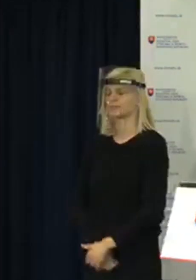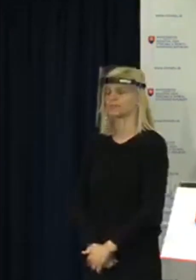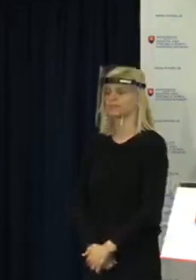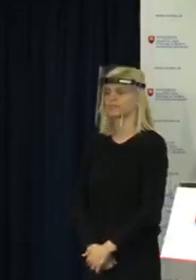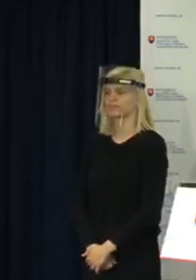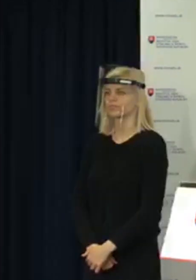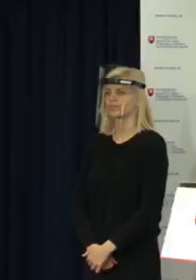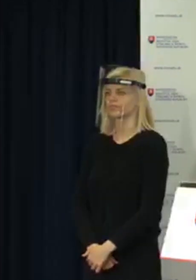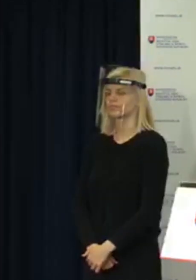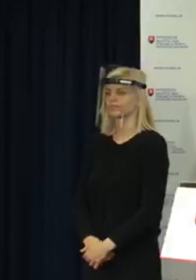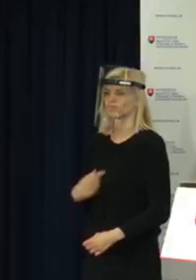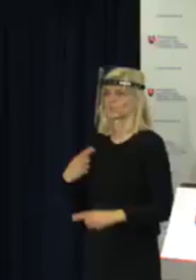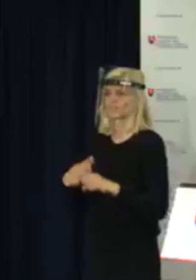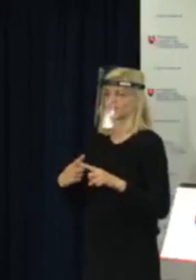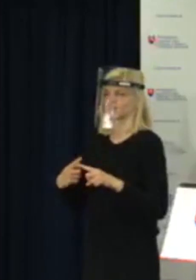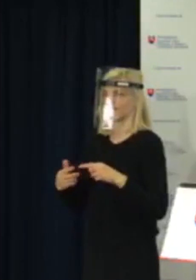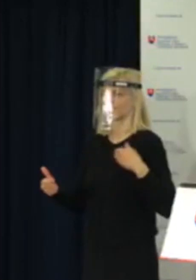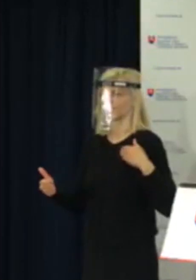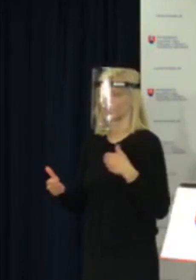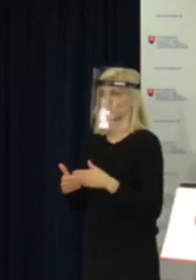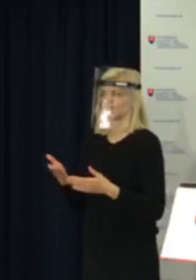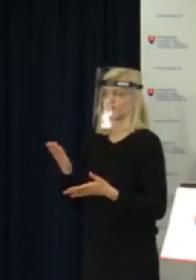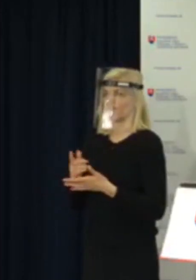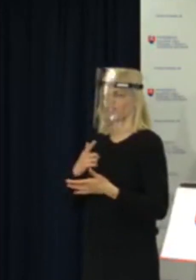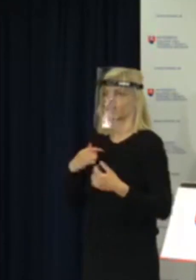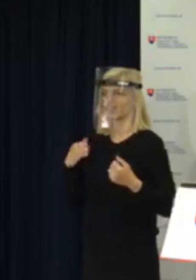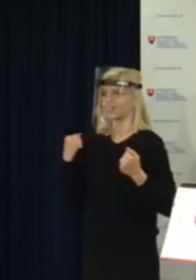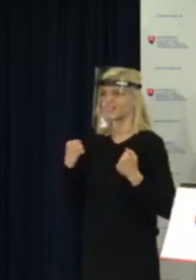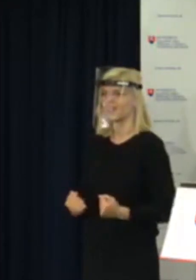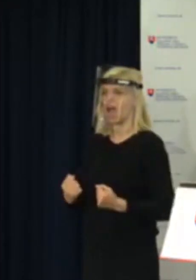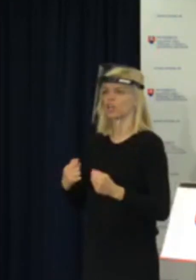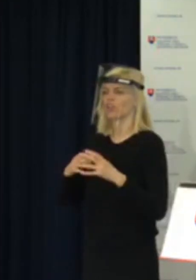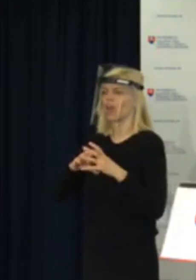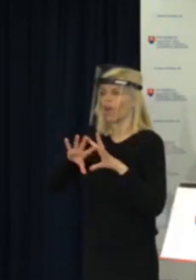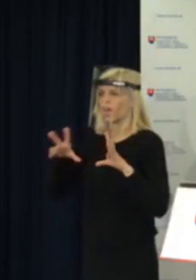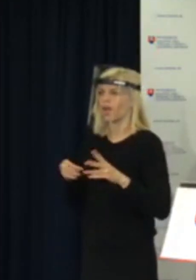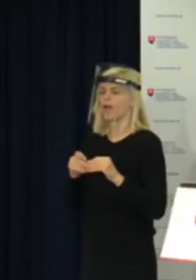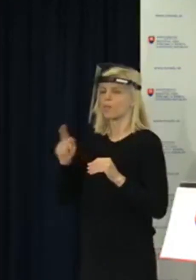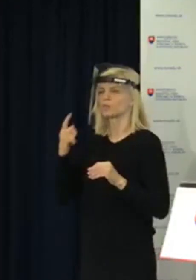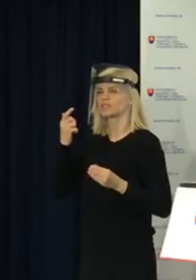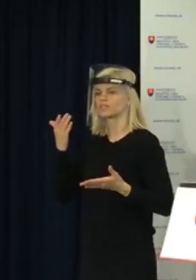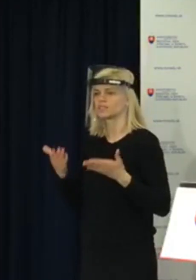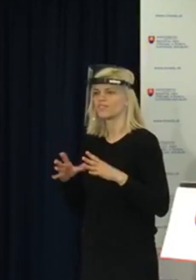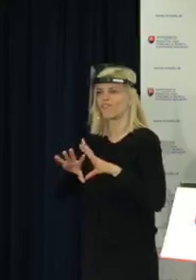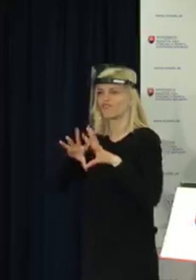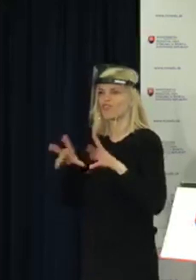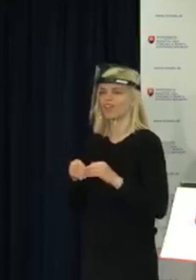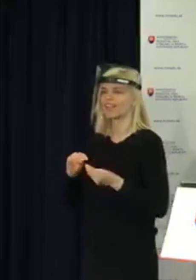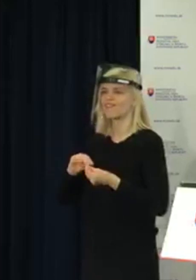Blížim sa už ku koncu. Vidíte, že aký to bol veľmi náročný proces, kde sme museli zvážiť absolútne všetky veci.